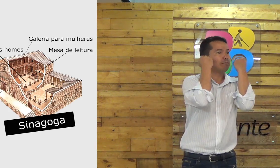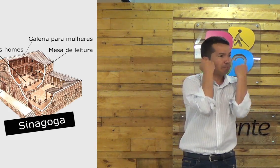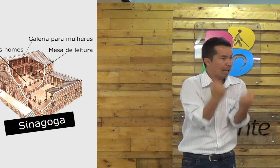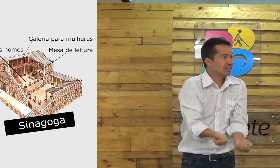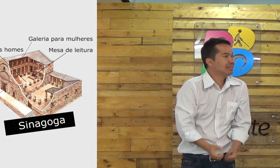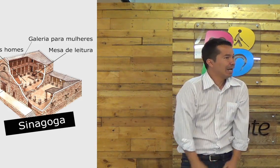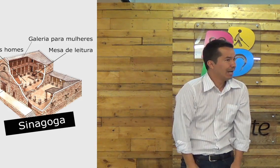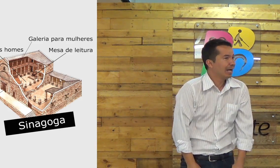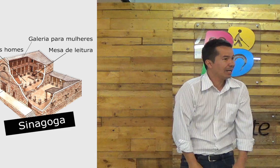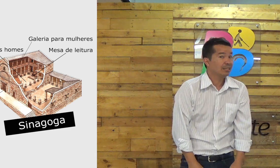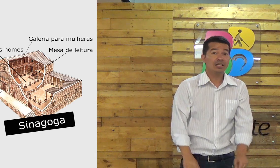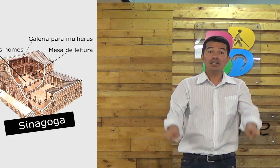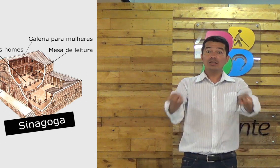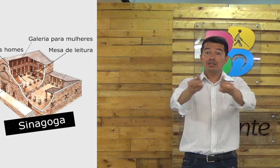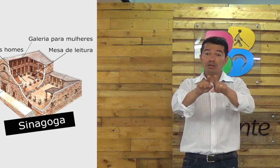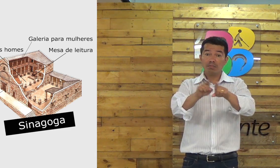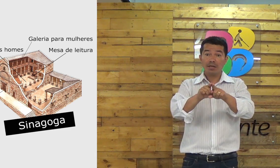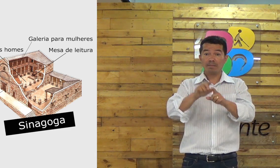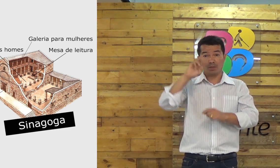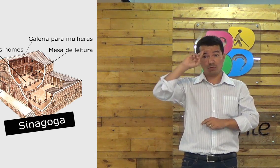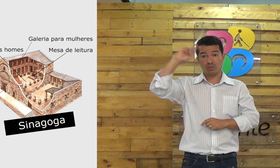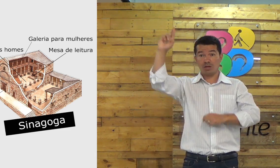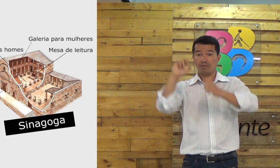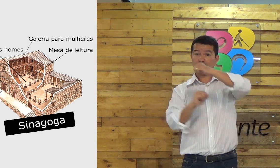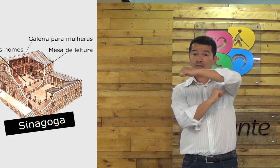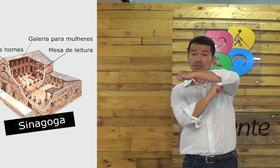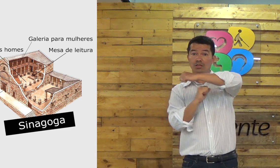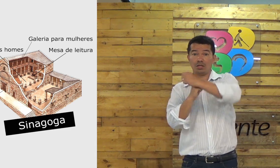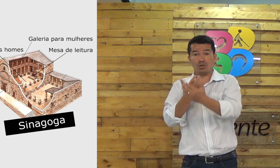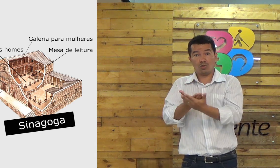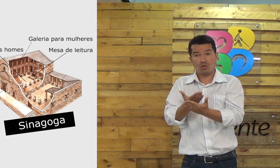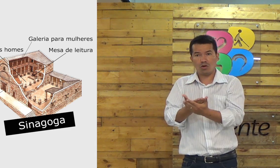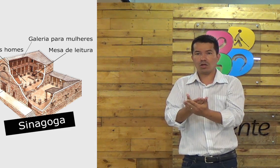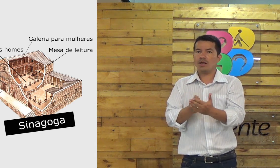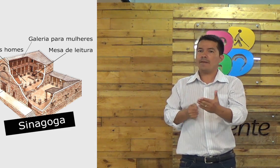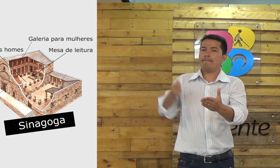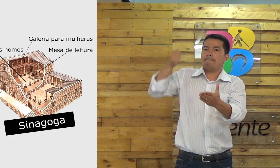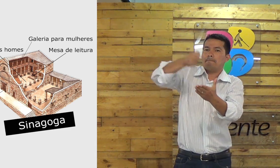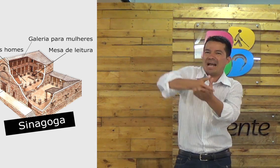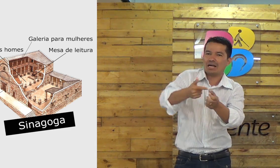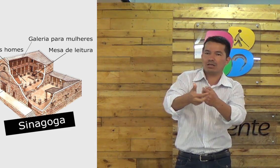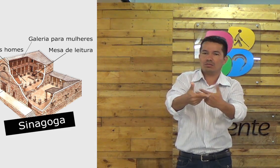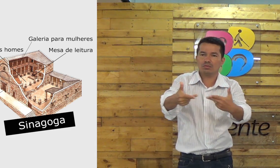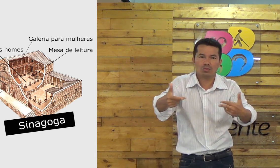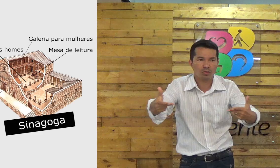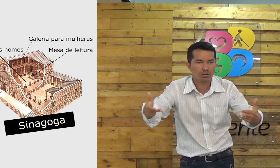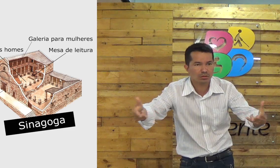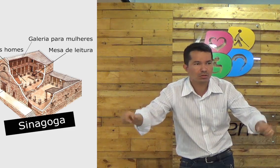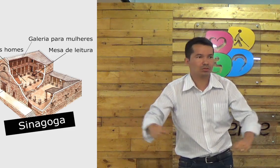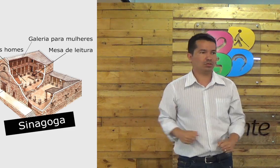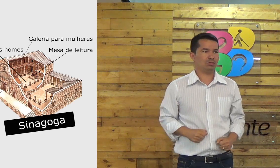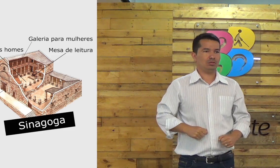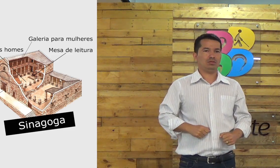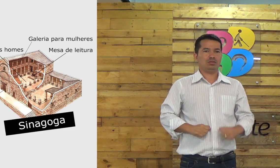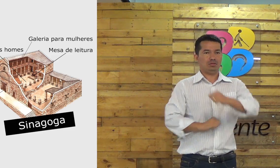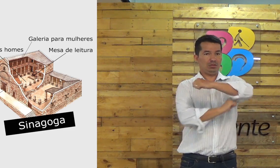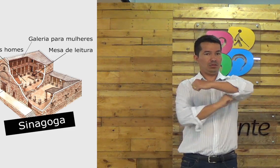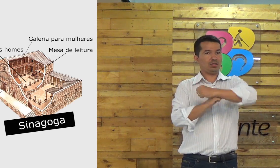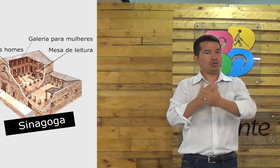apartava as brigas, as discussões. Era uma tarefa pesada também. E esse chefe, ele que comprava as